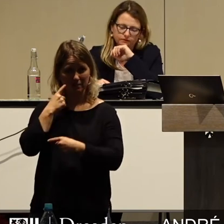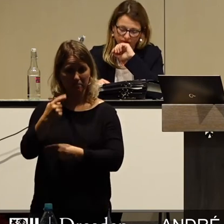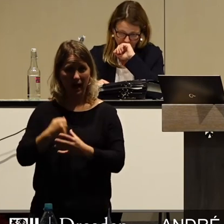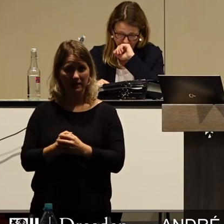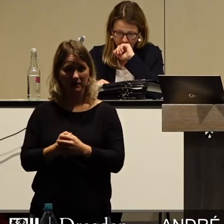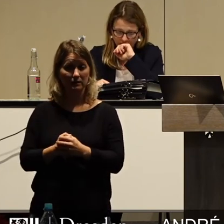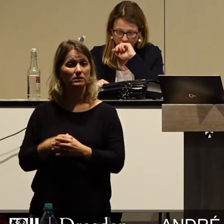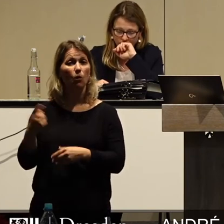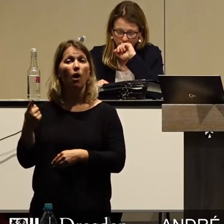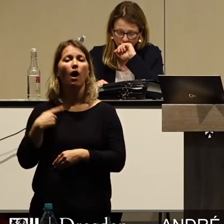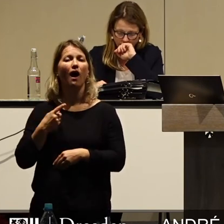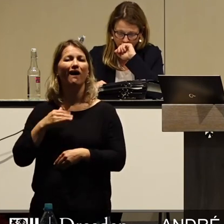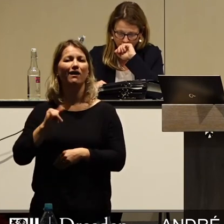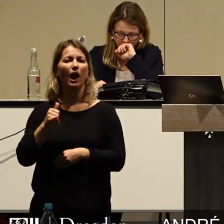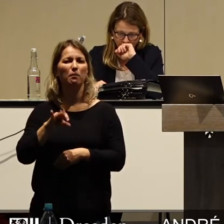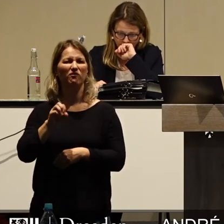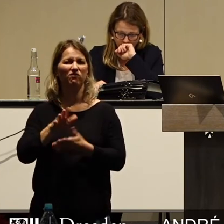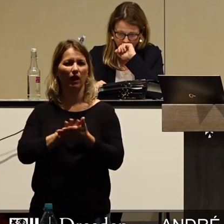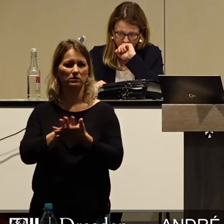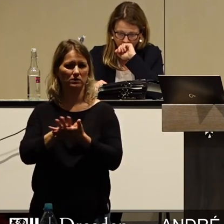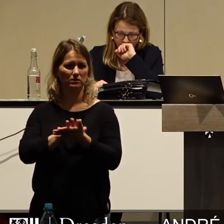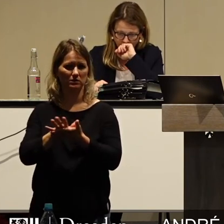ist gelber Filz, nichts anderes.